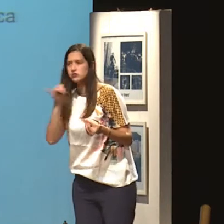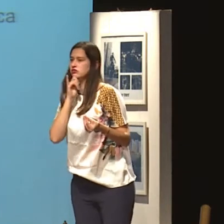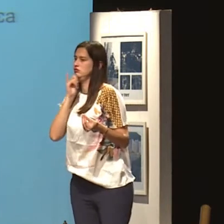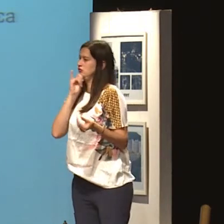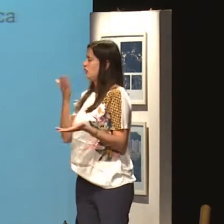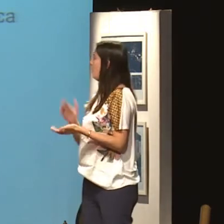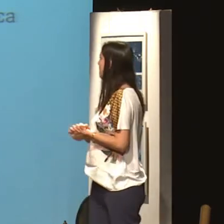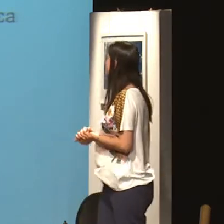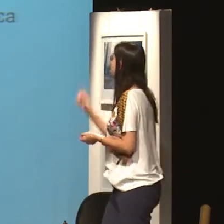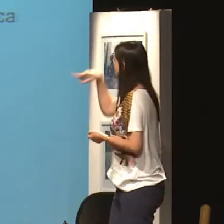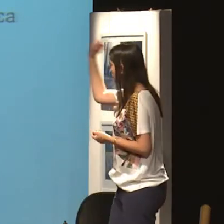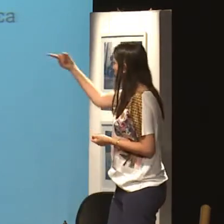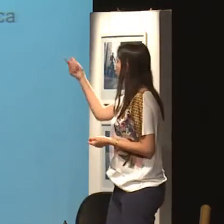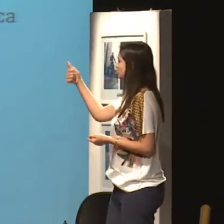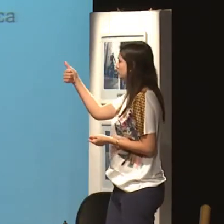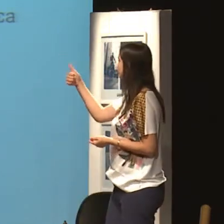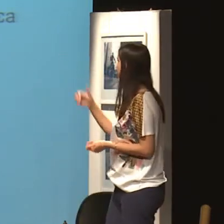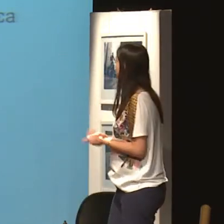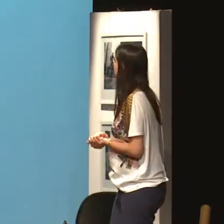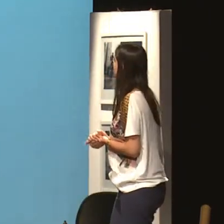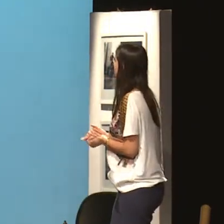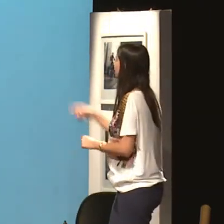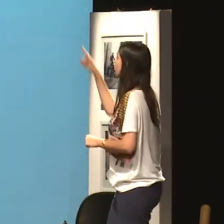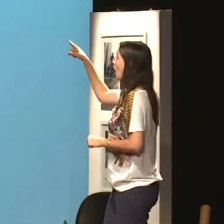internet, é um crime também, não pode acontecer.